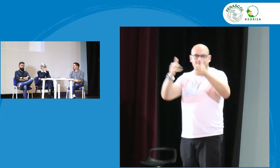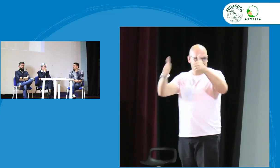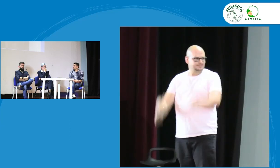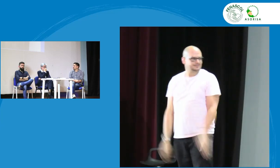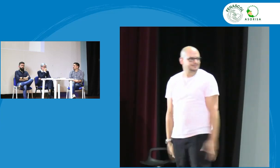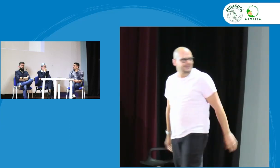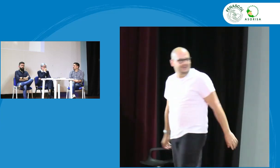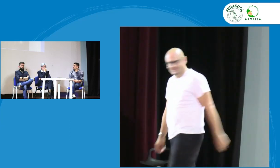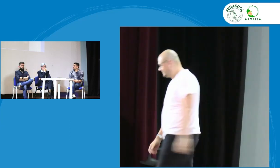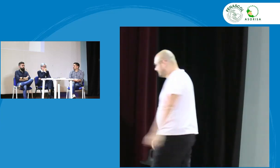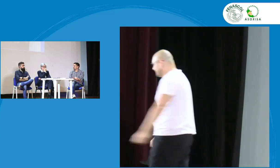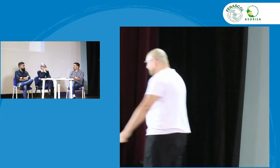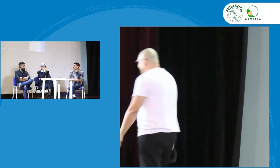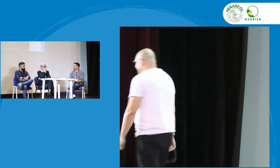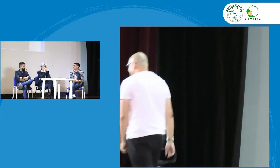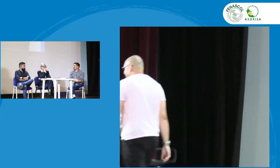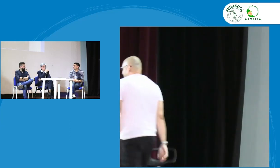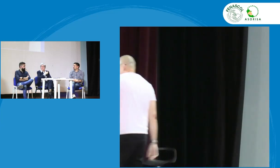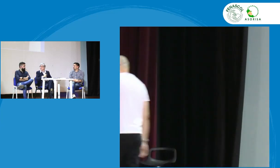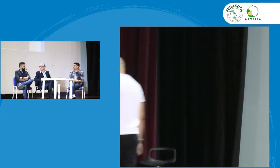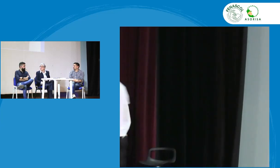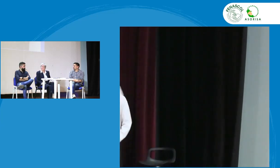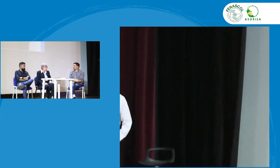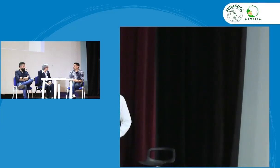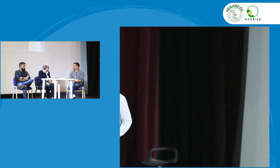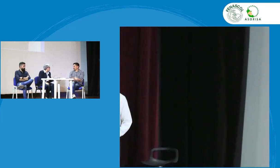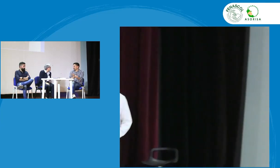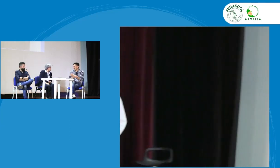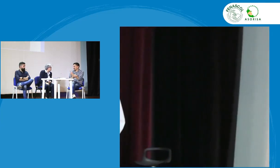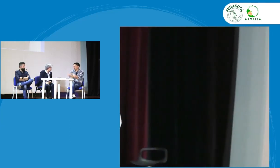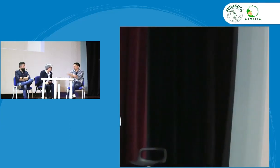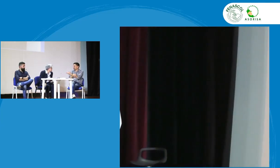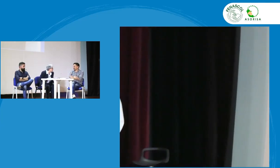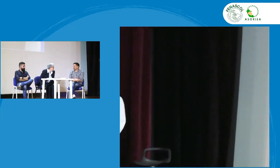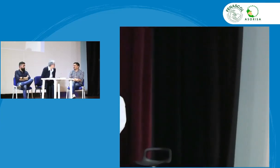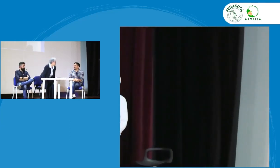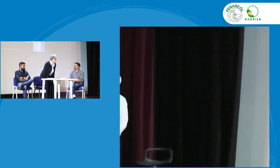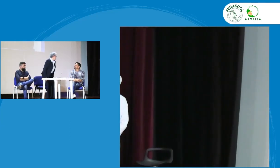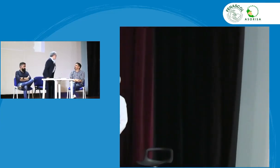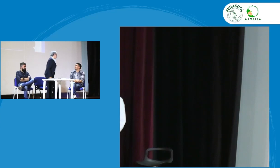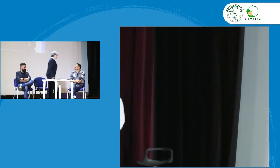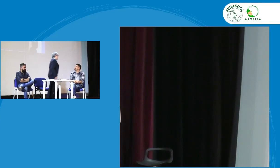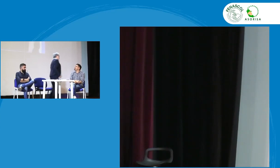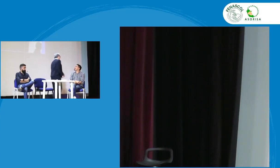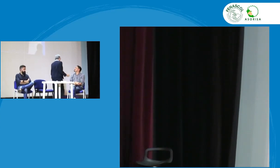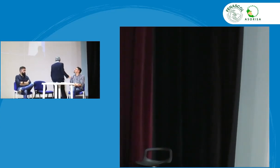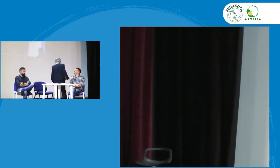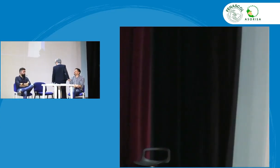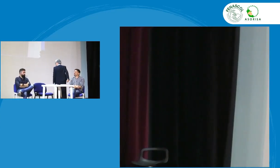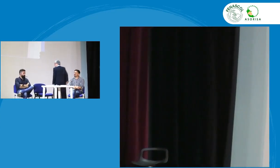a cabo esos proyectos creados por sordos. Muchas gracias. Adelante. No sé. Bueno.